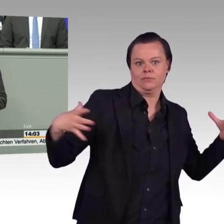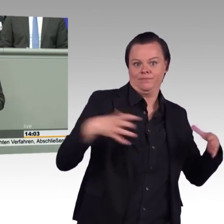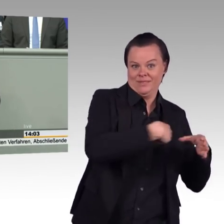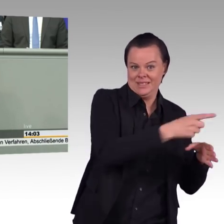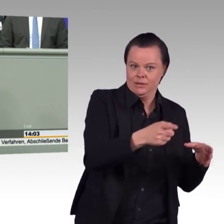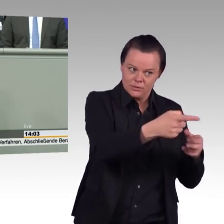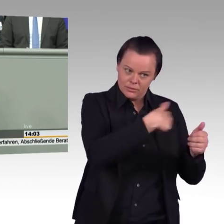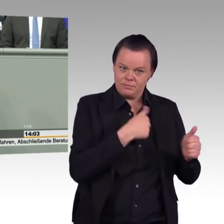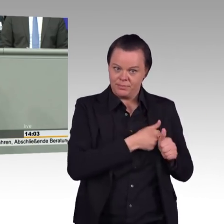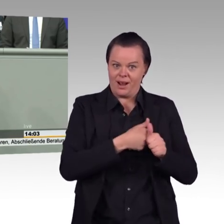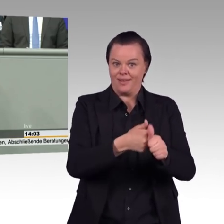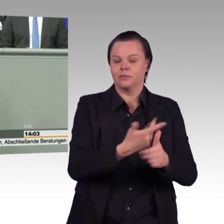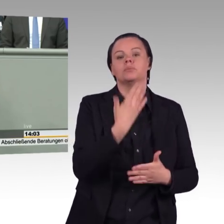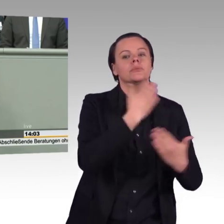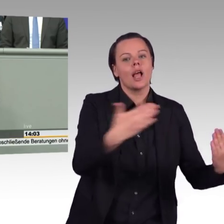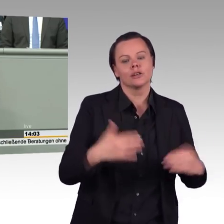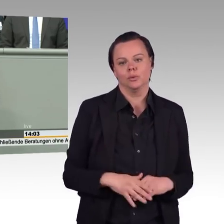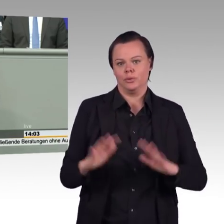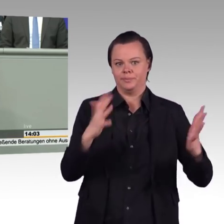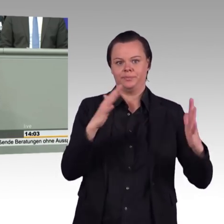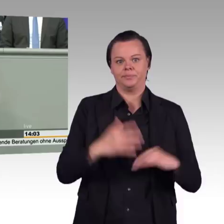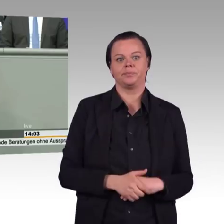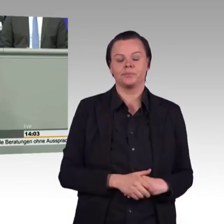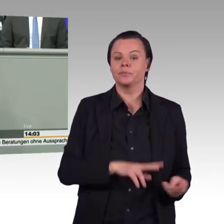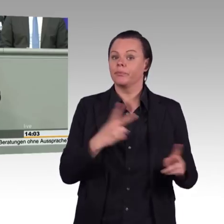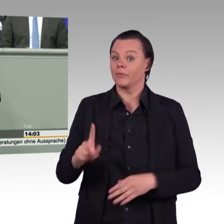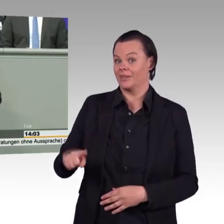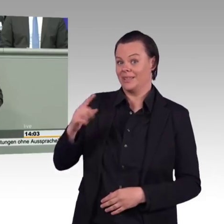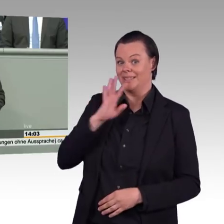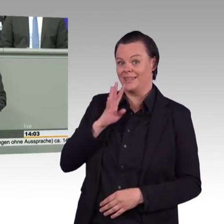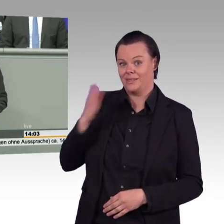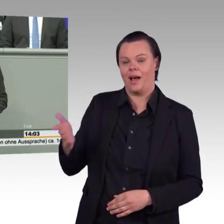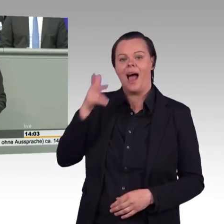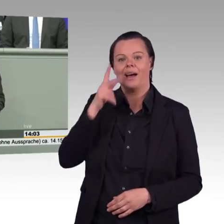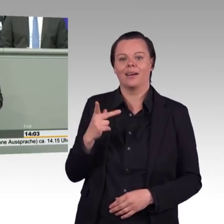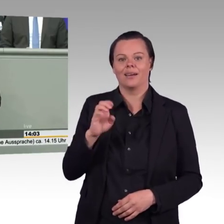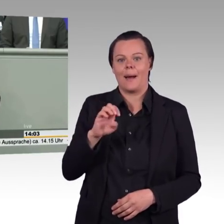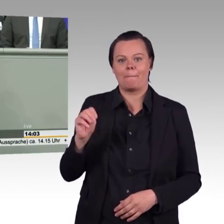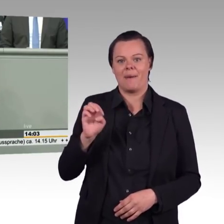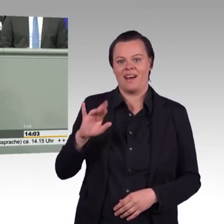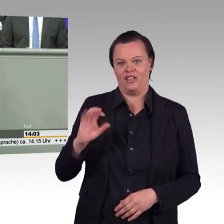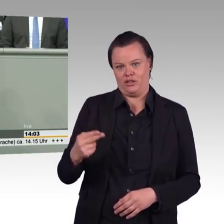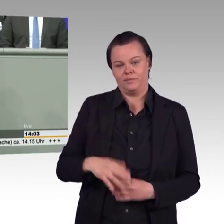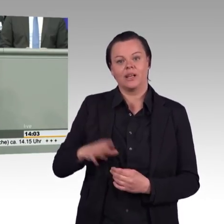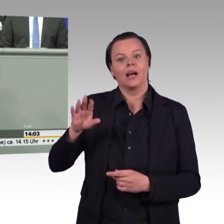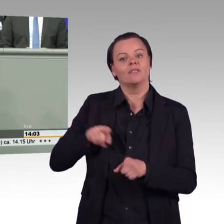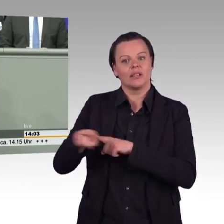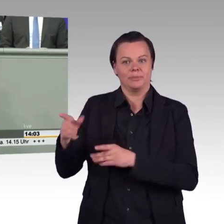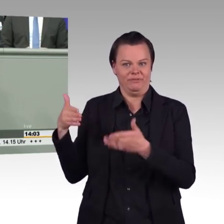Windenergie. Demonstrieren Sie zwischen auch. Der andere Antrag ist ein pures Weiter-so. Sie präsentieren beide keinen vernünftigen